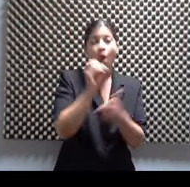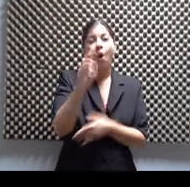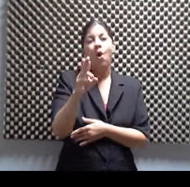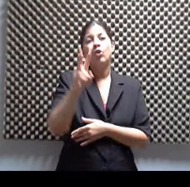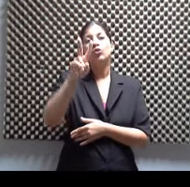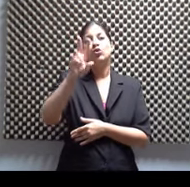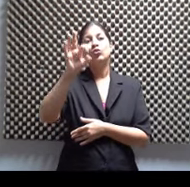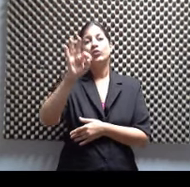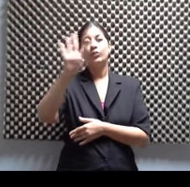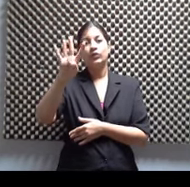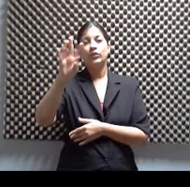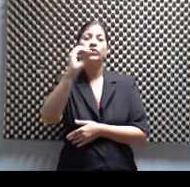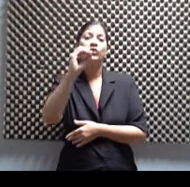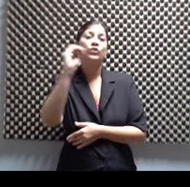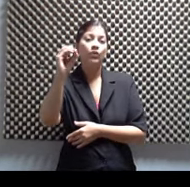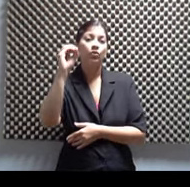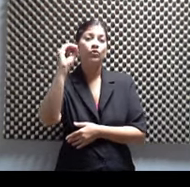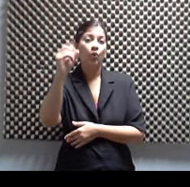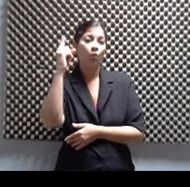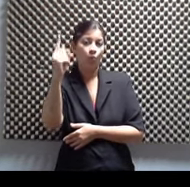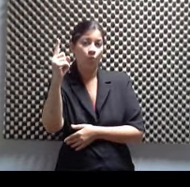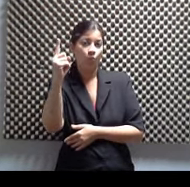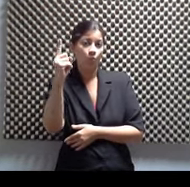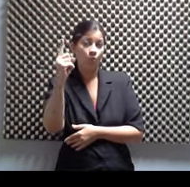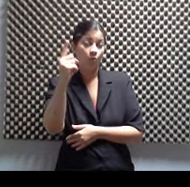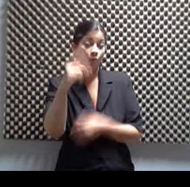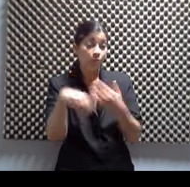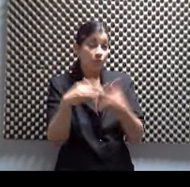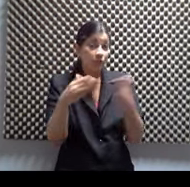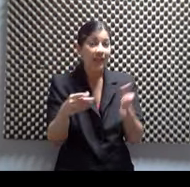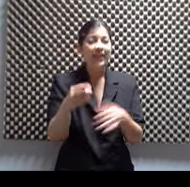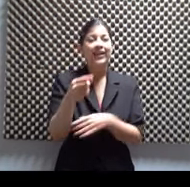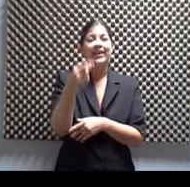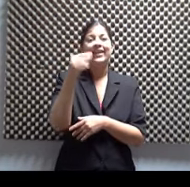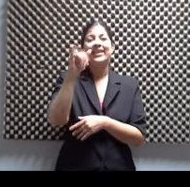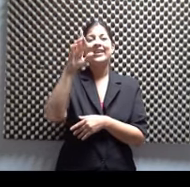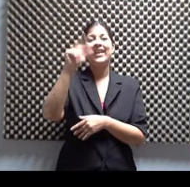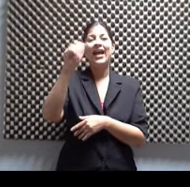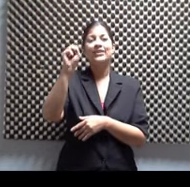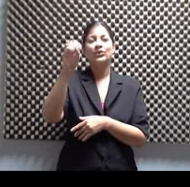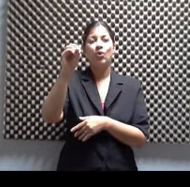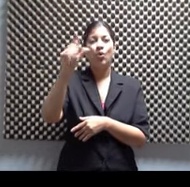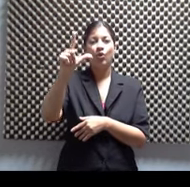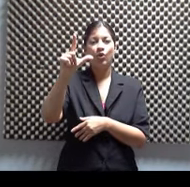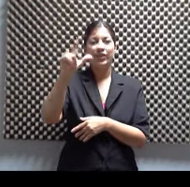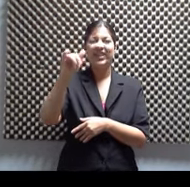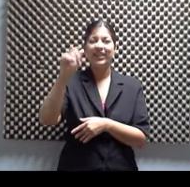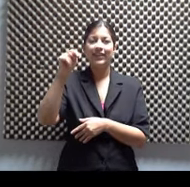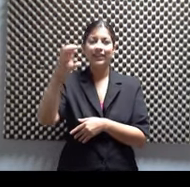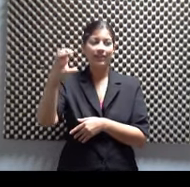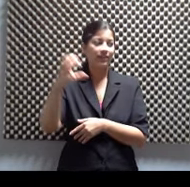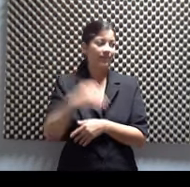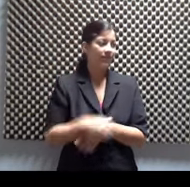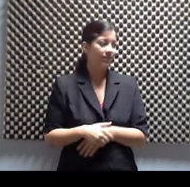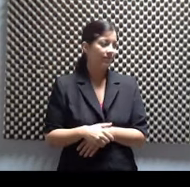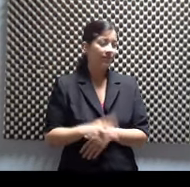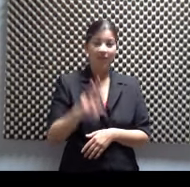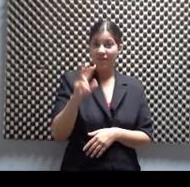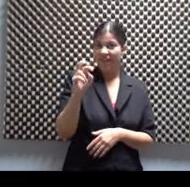-0001. Produce Girasol Inc. Ahí está. en piel. Pero dígame ahora, usted tiene